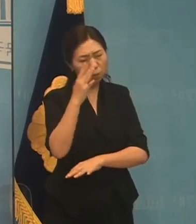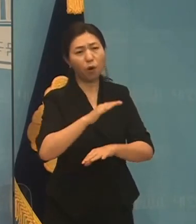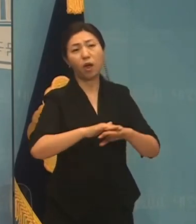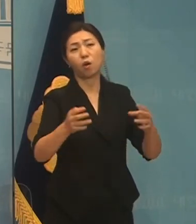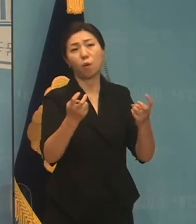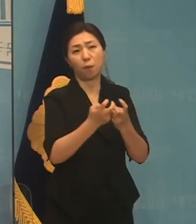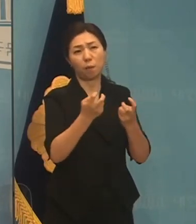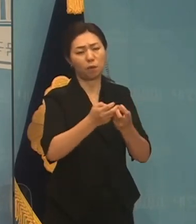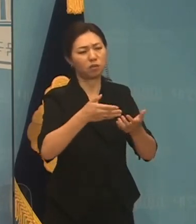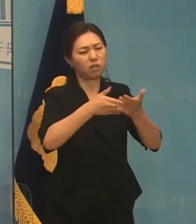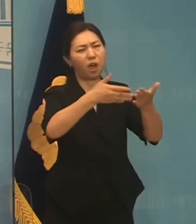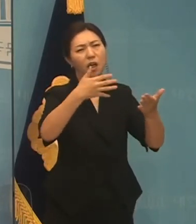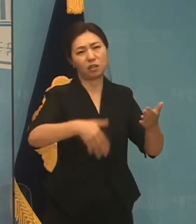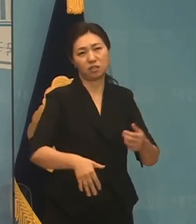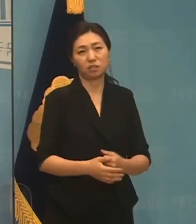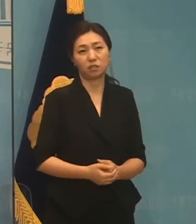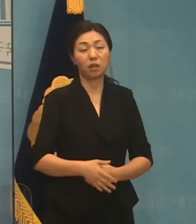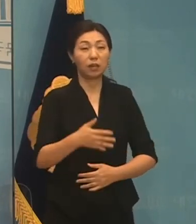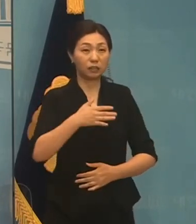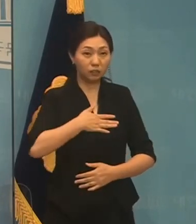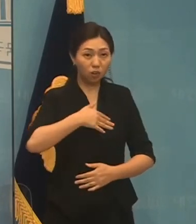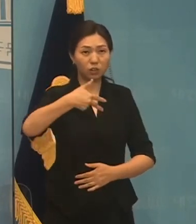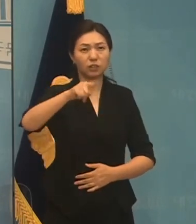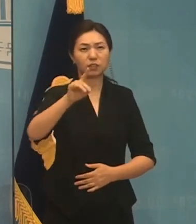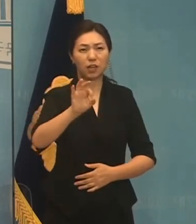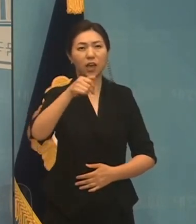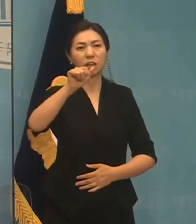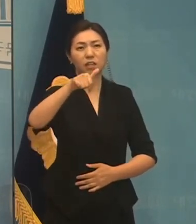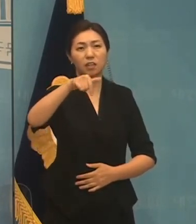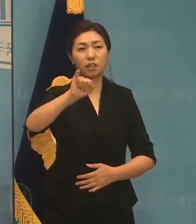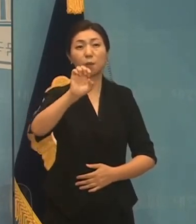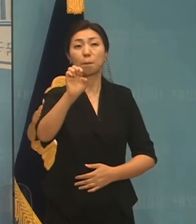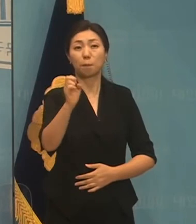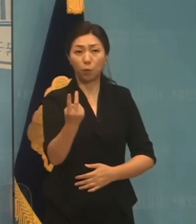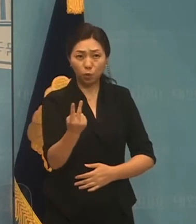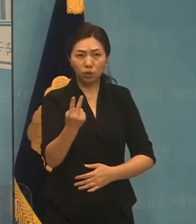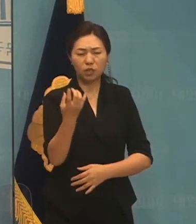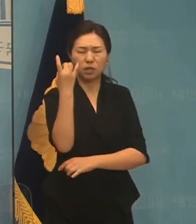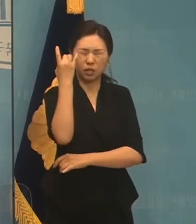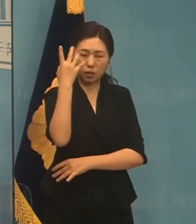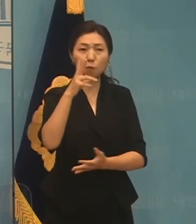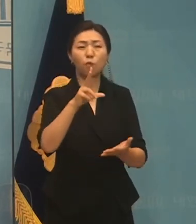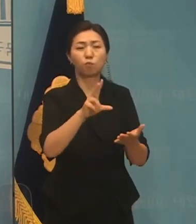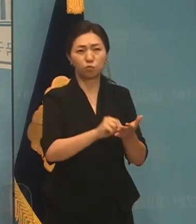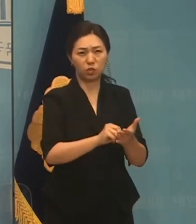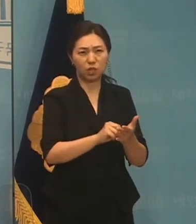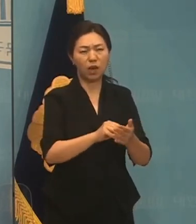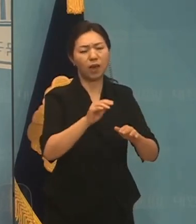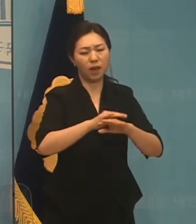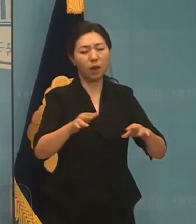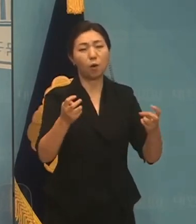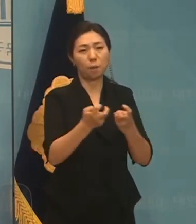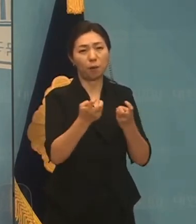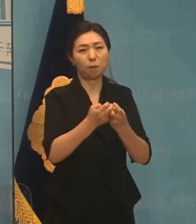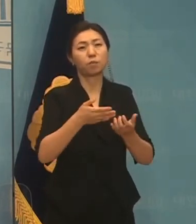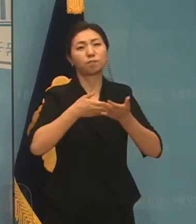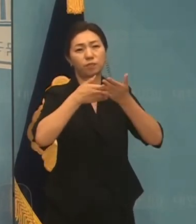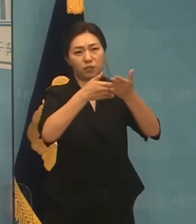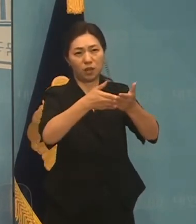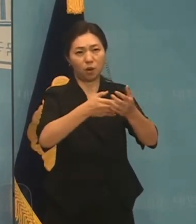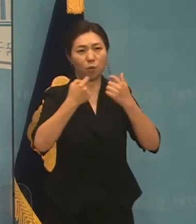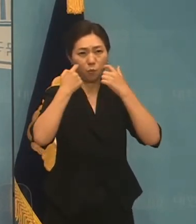제시하고 있지 못합니다. 저 장기표는 이 문제에 대한 근본적인 해법을 제시하고 있다고 자부합니다.